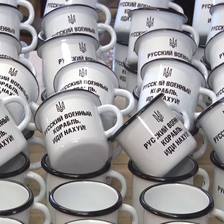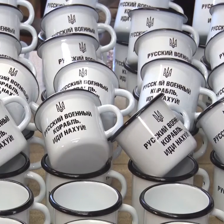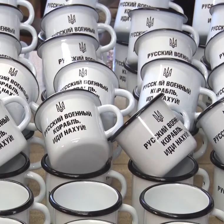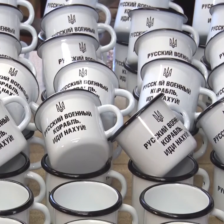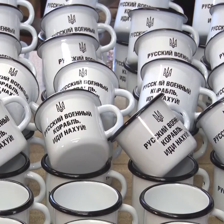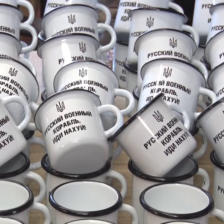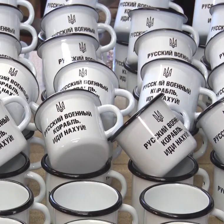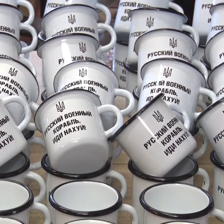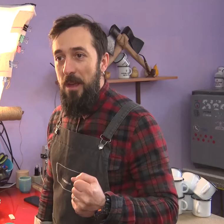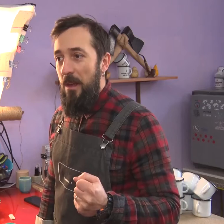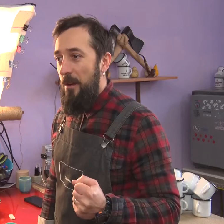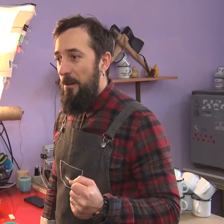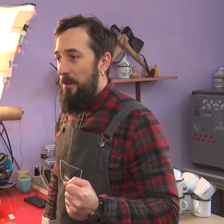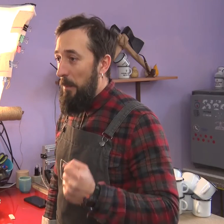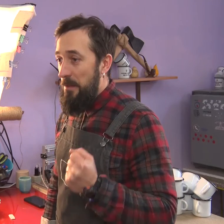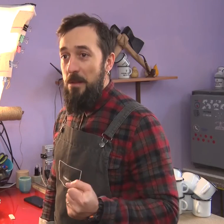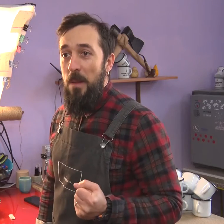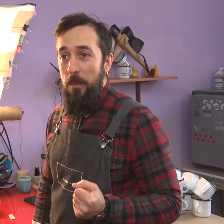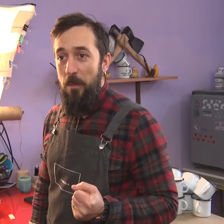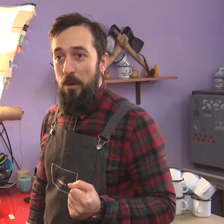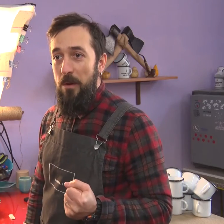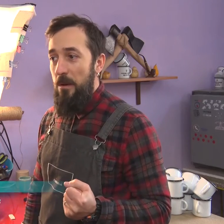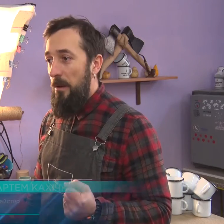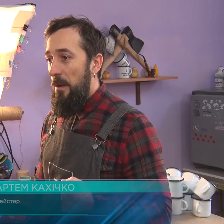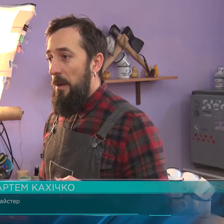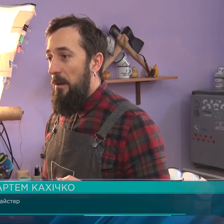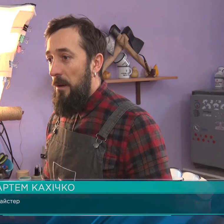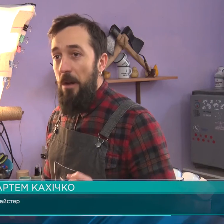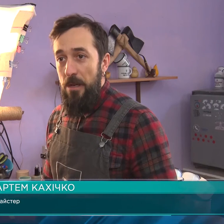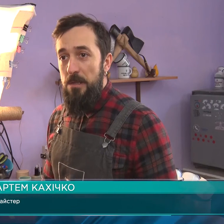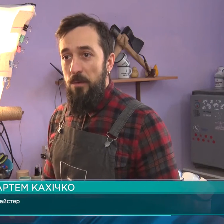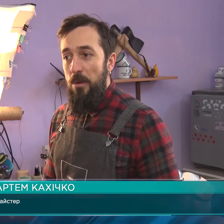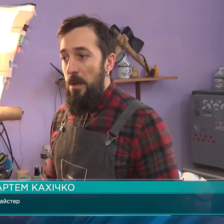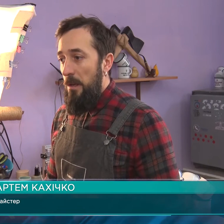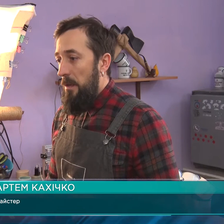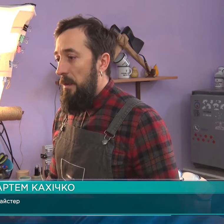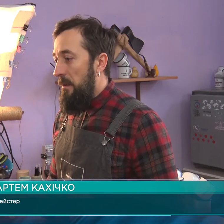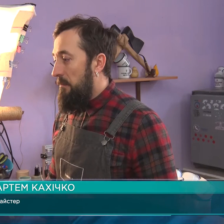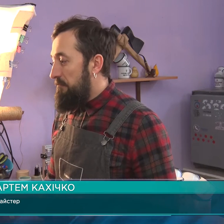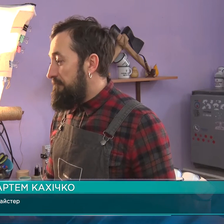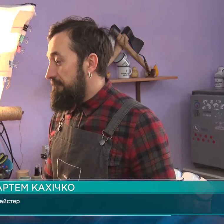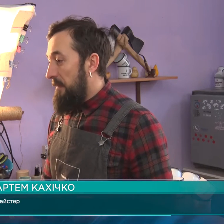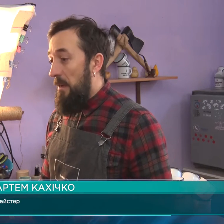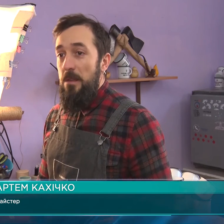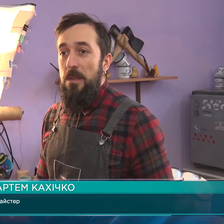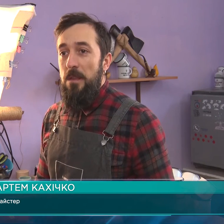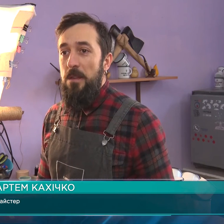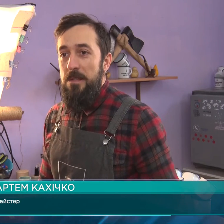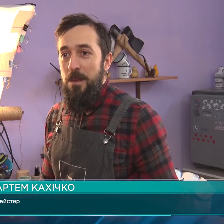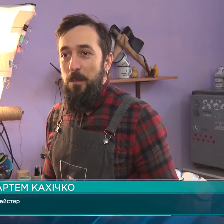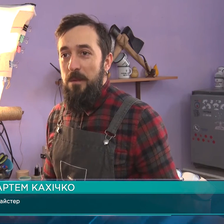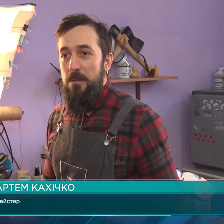кухлі. Вразили люди, які показали напрямок агресору. І я